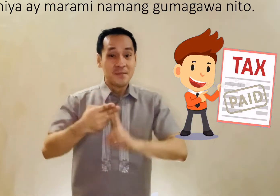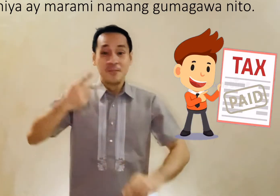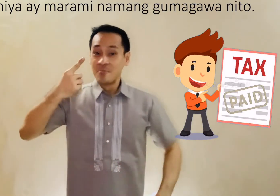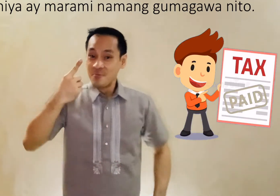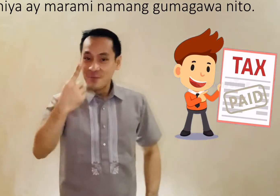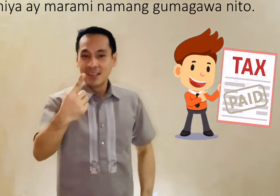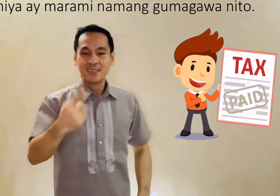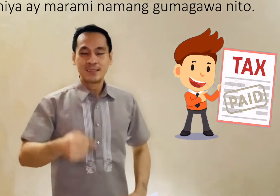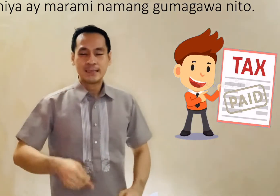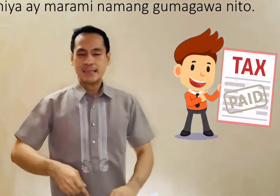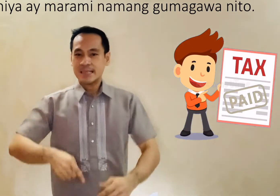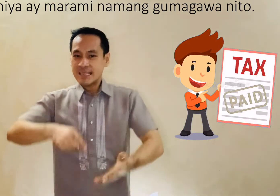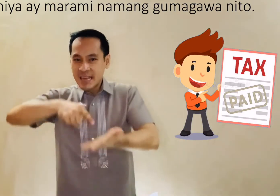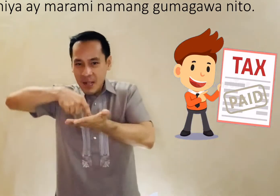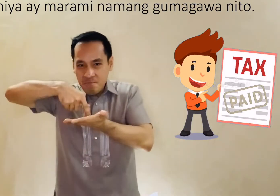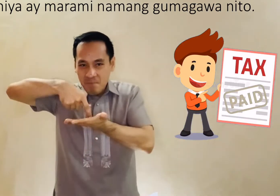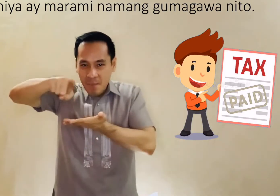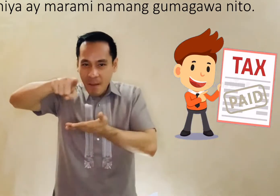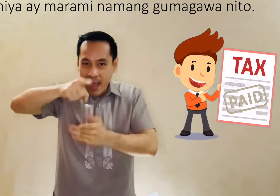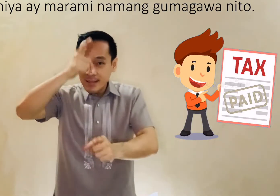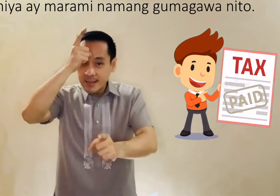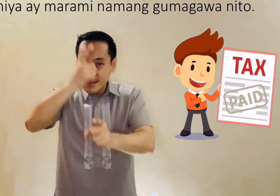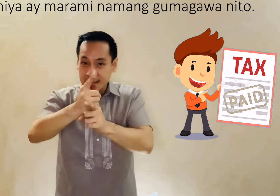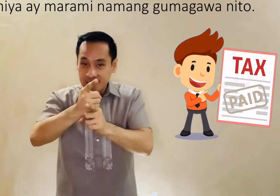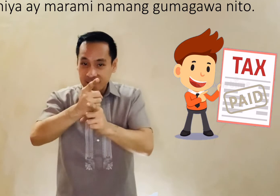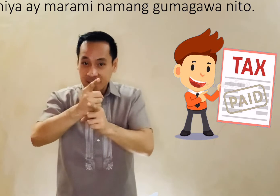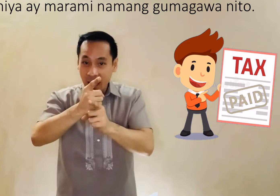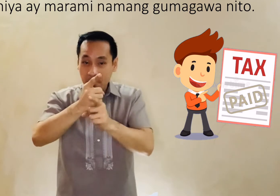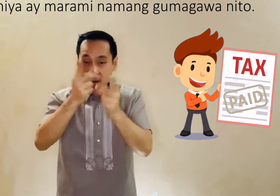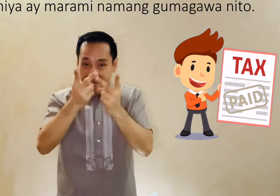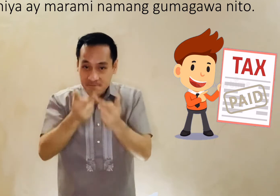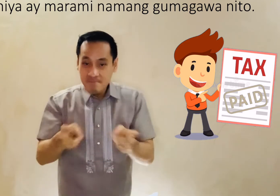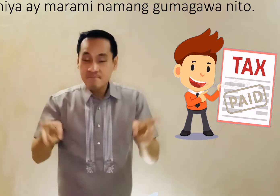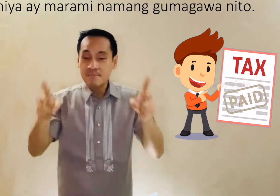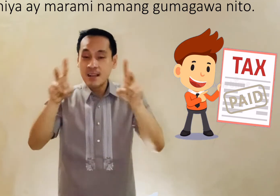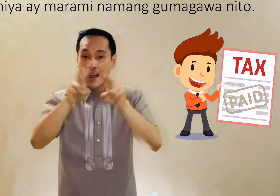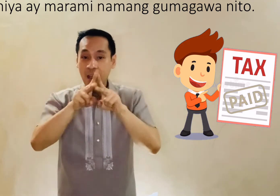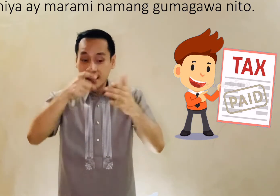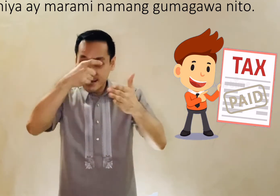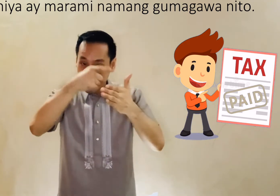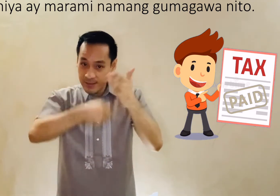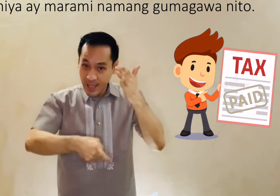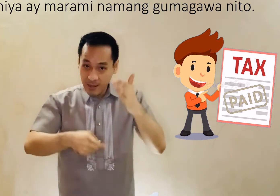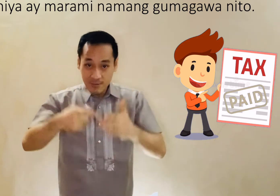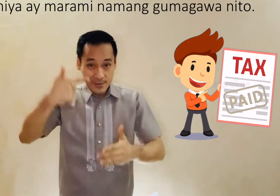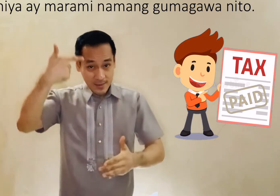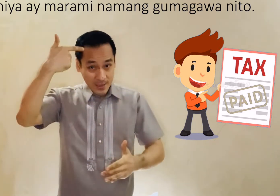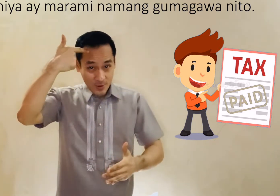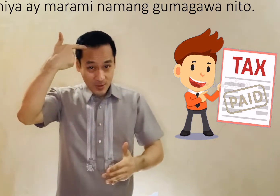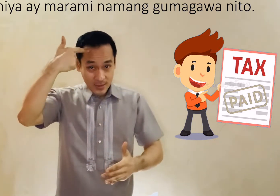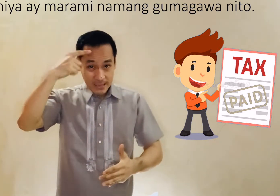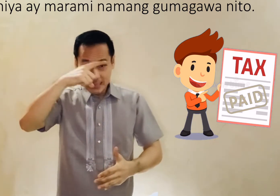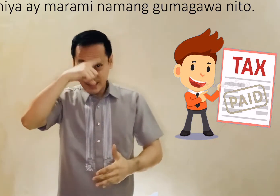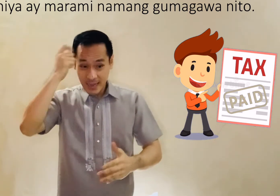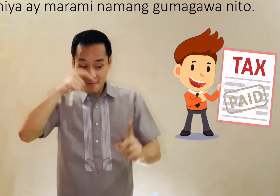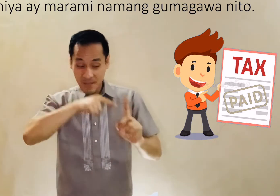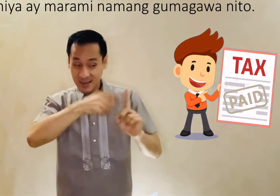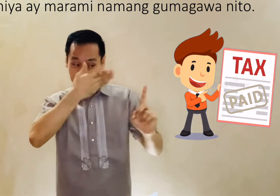Number 1 Nagbabayad ng tamang halaga ng buwis Si Ginoong Hill Dahil para sa